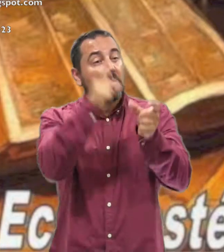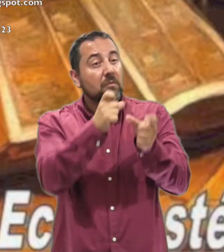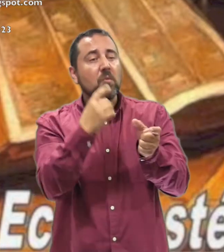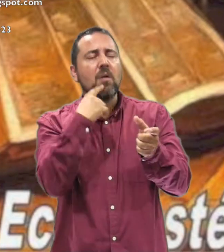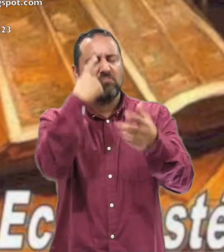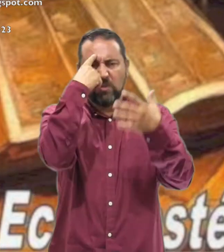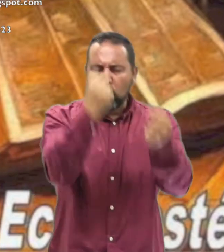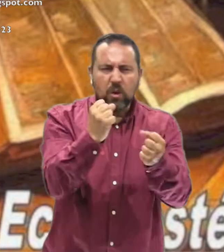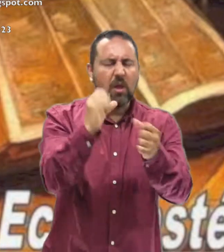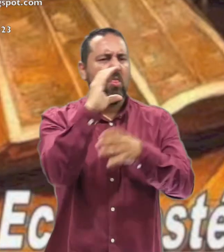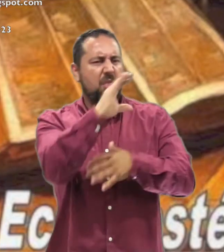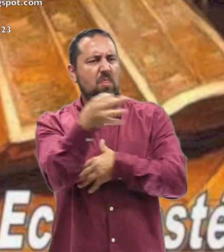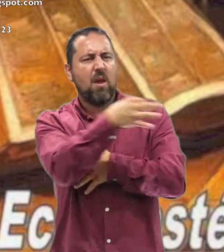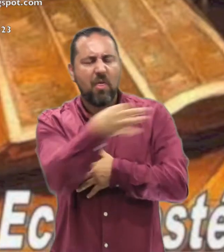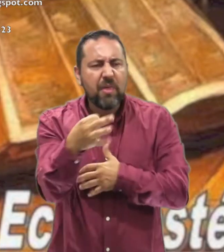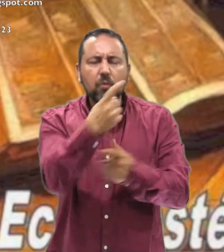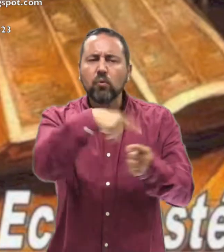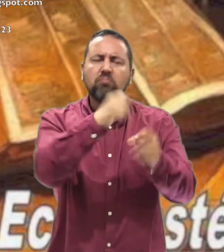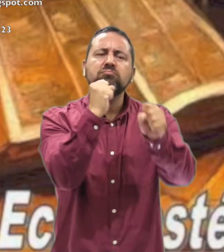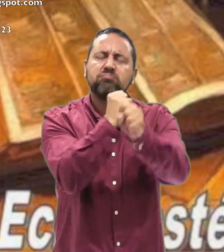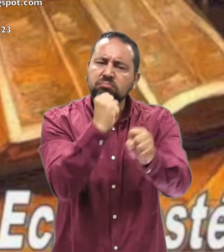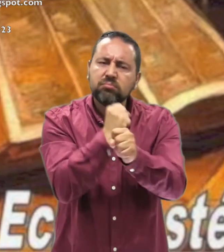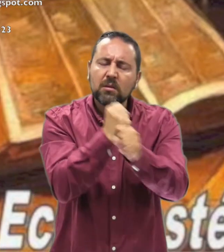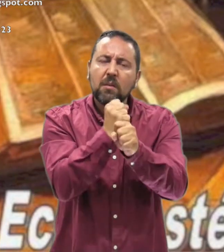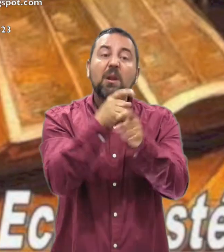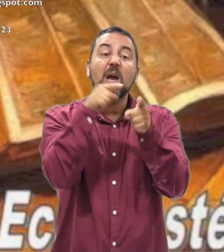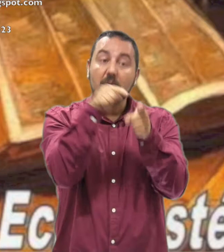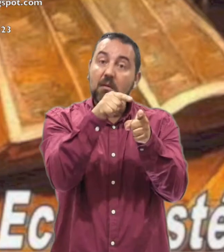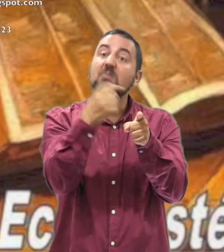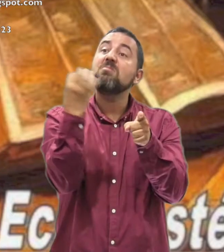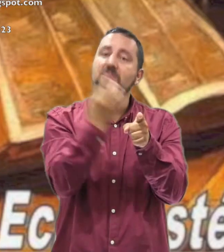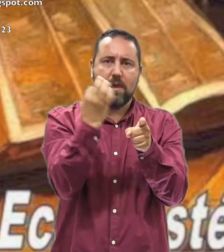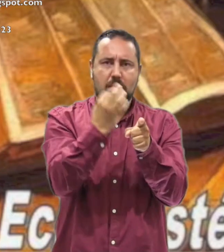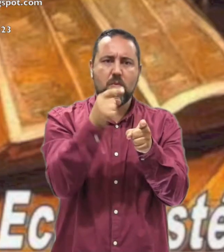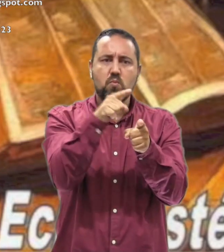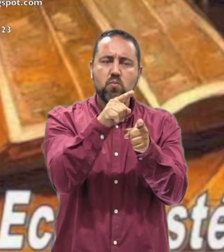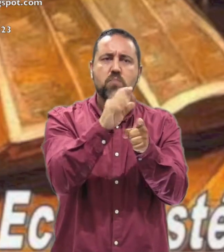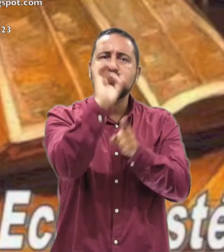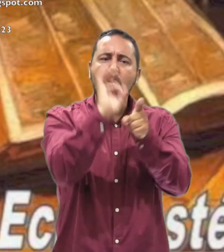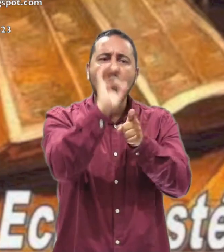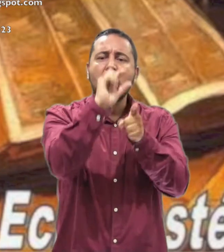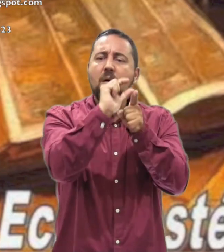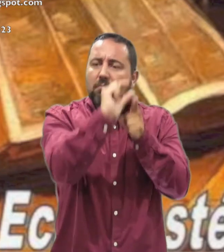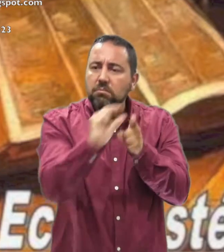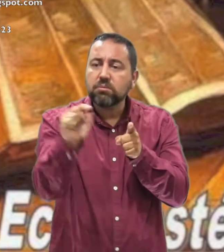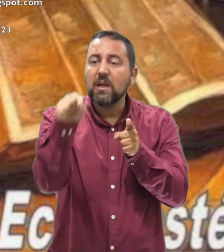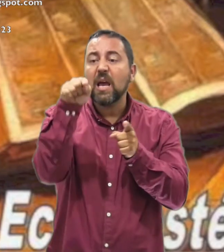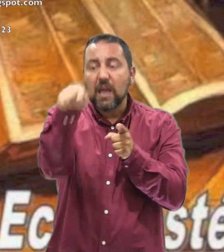Hay quien trabaja Con sabiduría, ciencia y acierto Y tiene